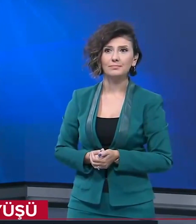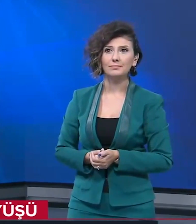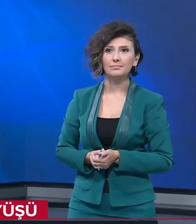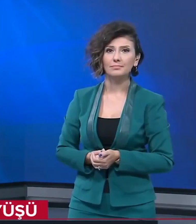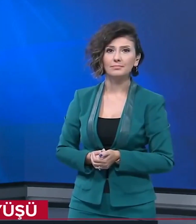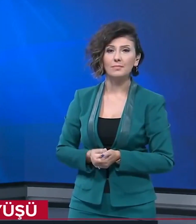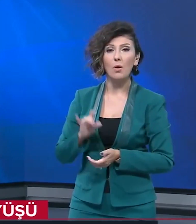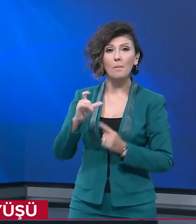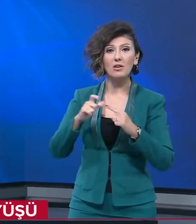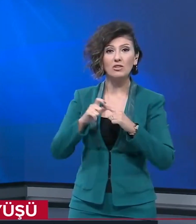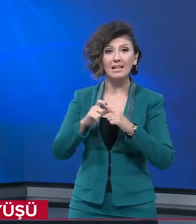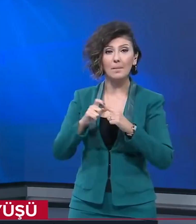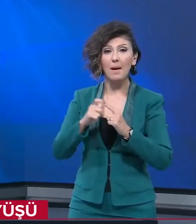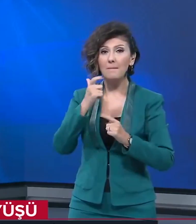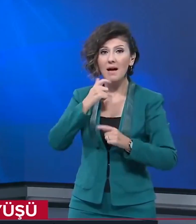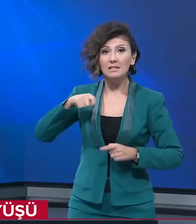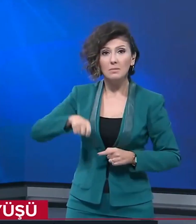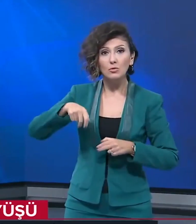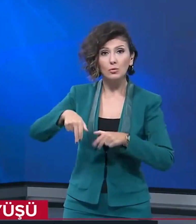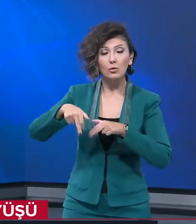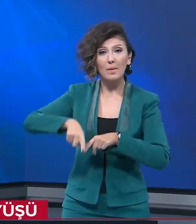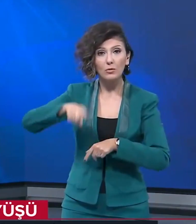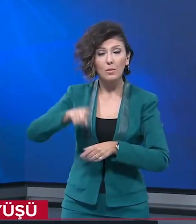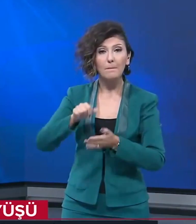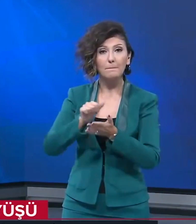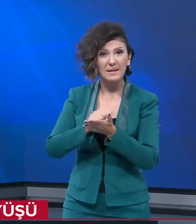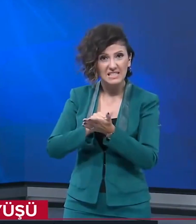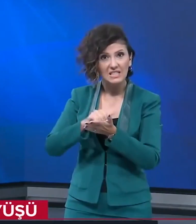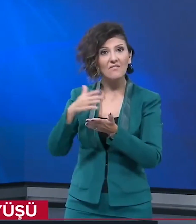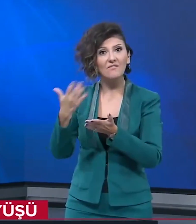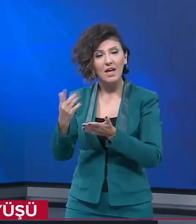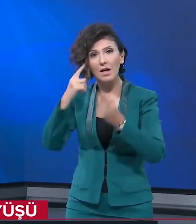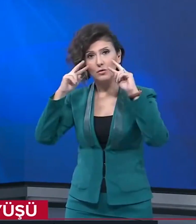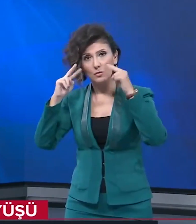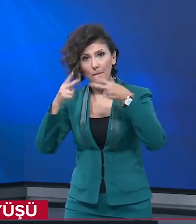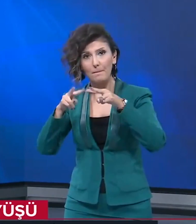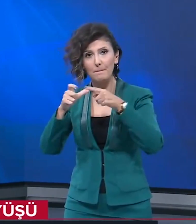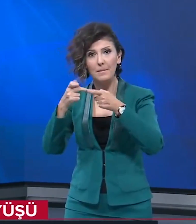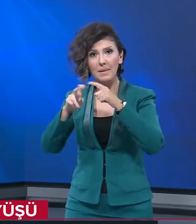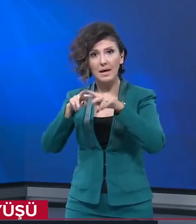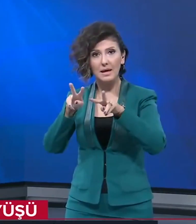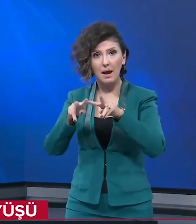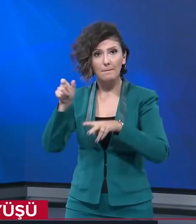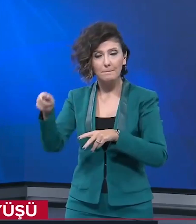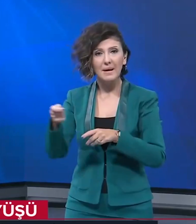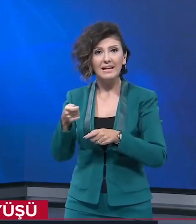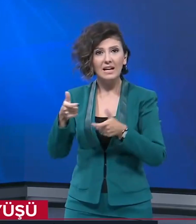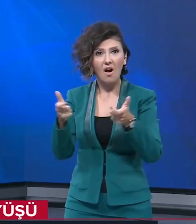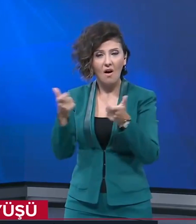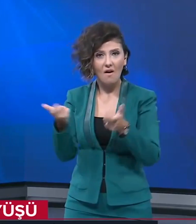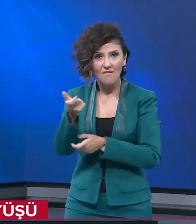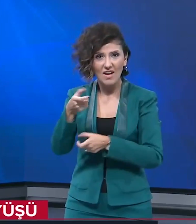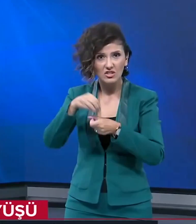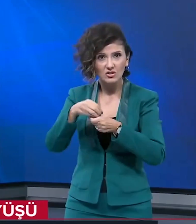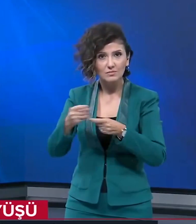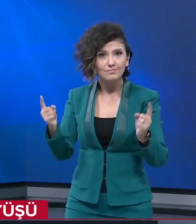15 Ekim beyaz bastonla yürüme gününde basın mensupları ve görme engelliler, Meran Millet Kıraathanesi'nde düzenlenen etkinlikte bir araya geldi.